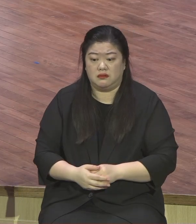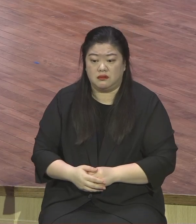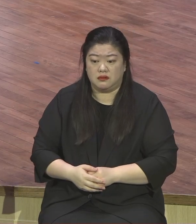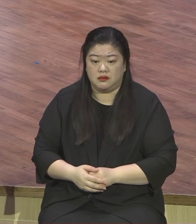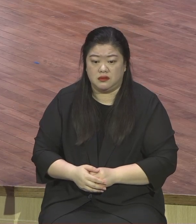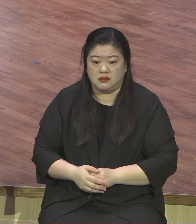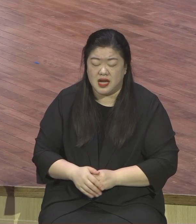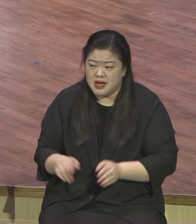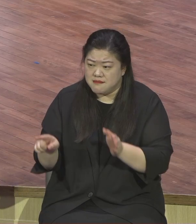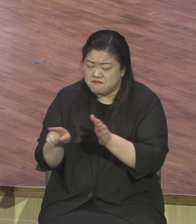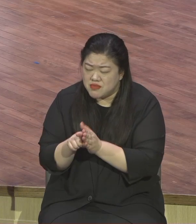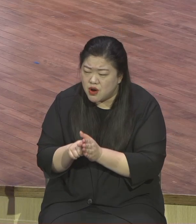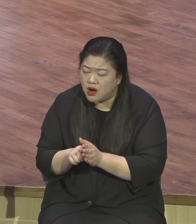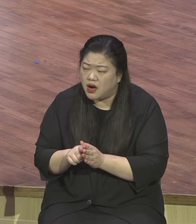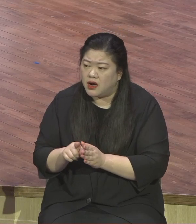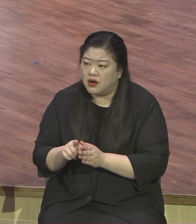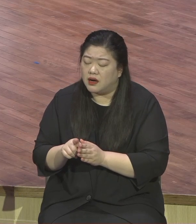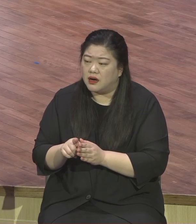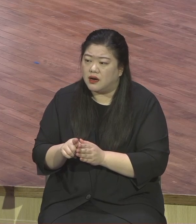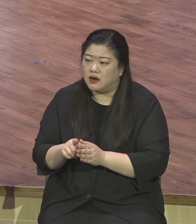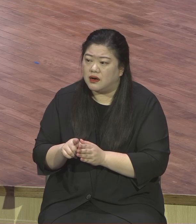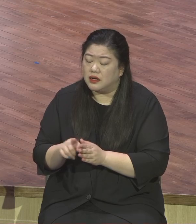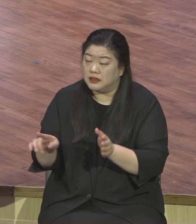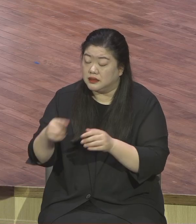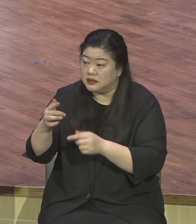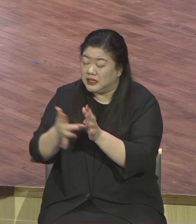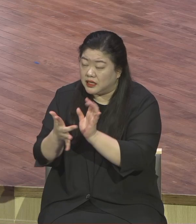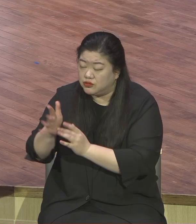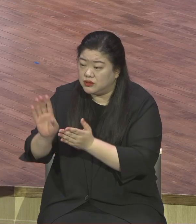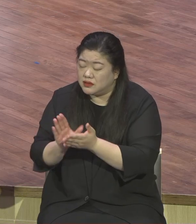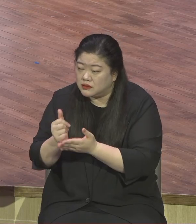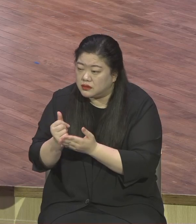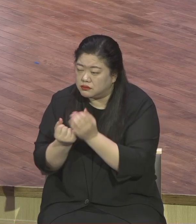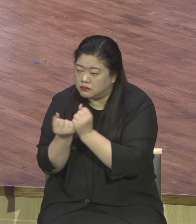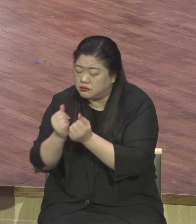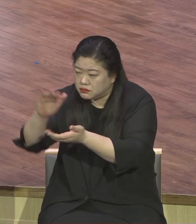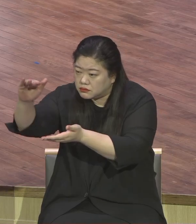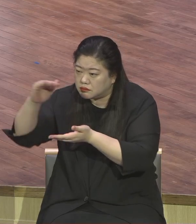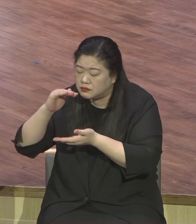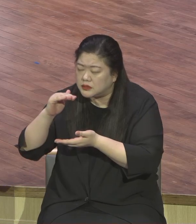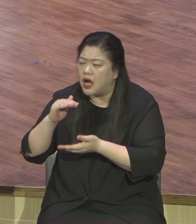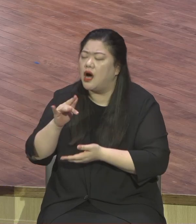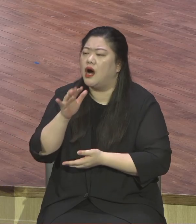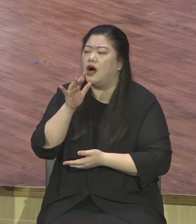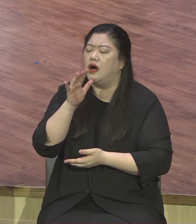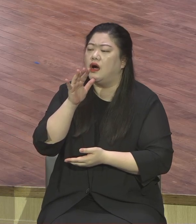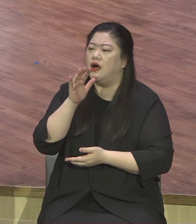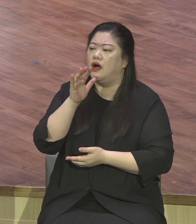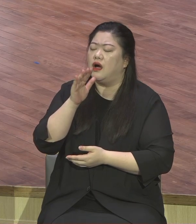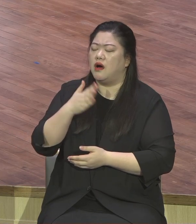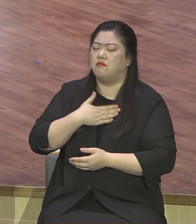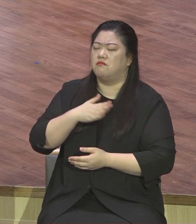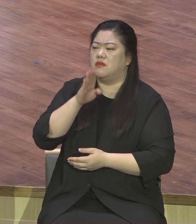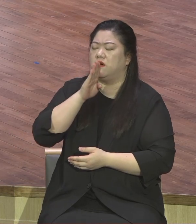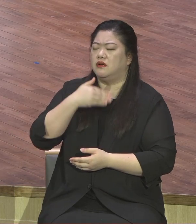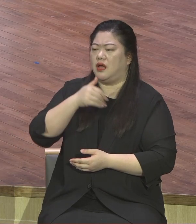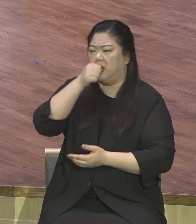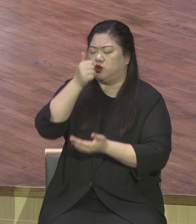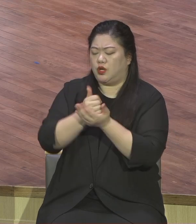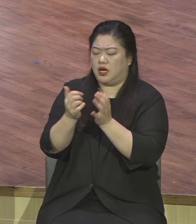사실을 믿고 아 나는 죄인입니다 이 예수를 믿고 내가 구원 받고 싶습니다 라고 그렇게 마음을